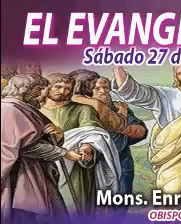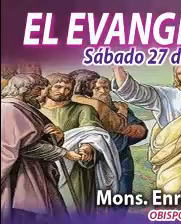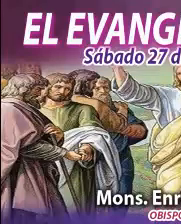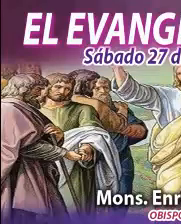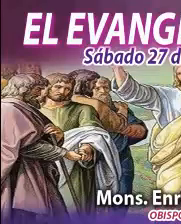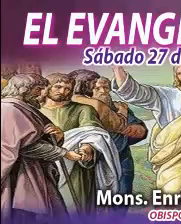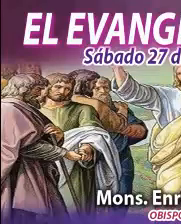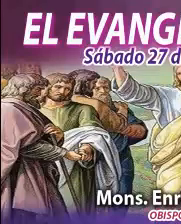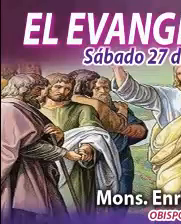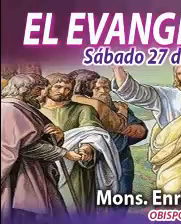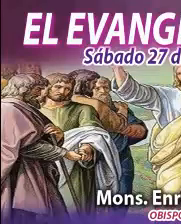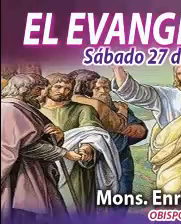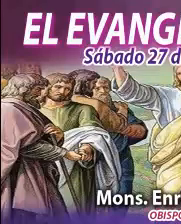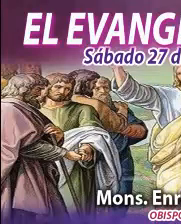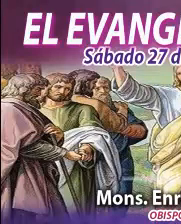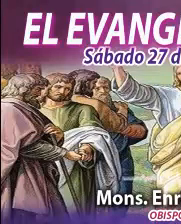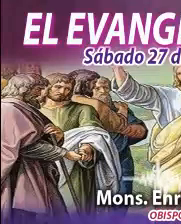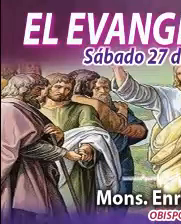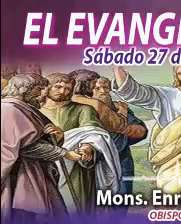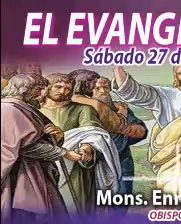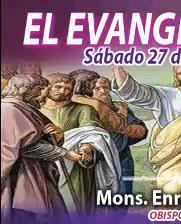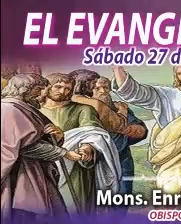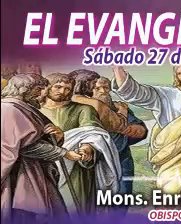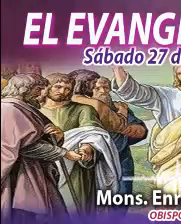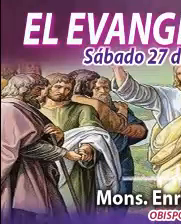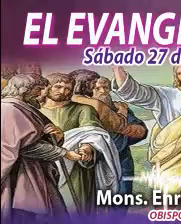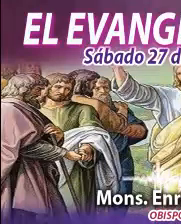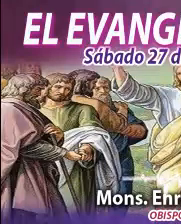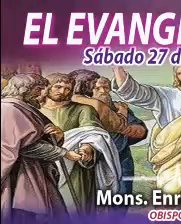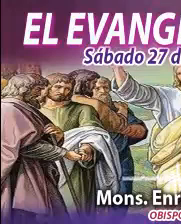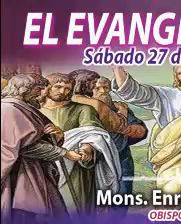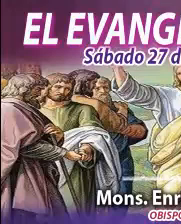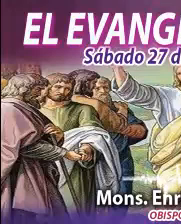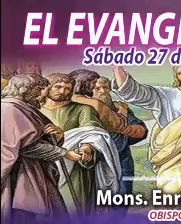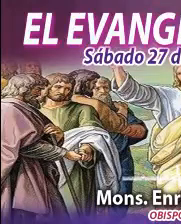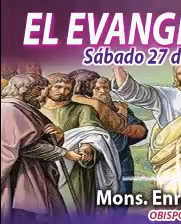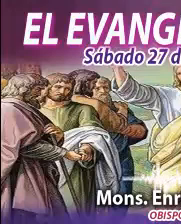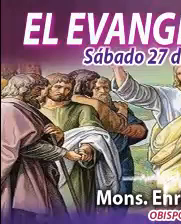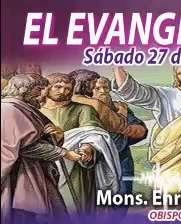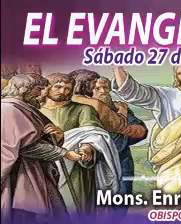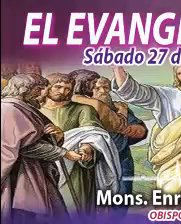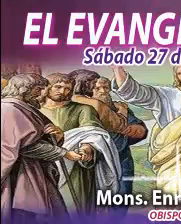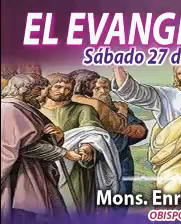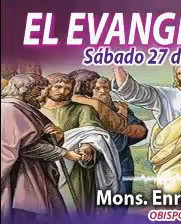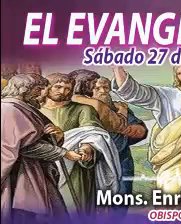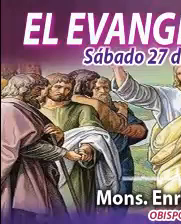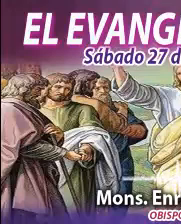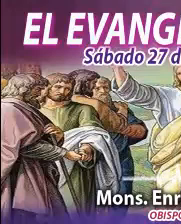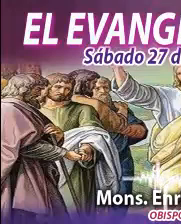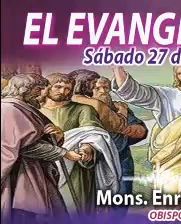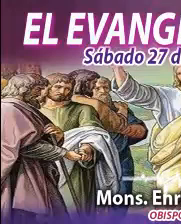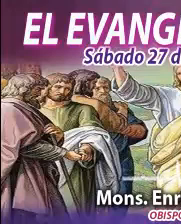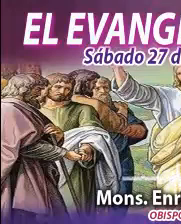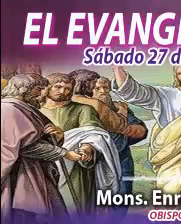La vida está llena de alegrías, de momentos felices y de dicha, momentos tristes y a veces nos sentimos